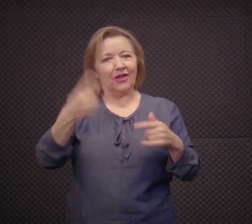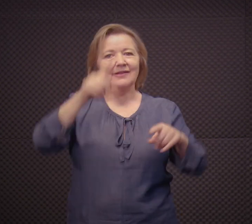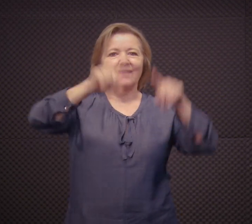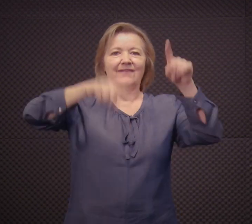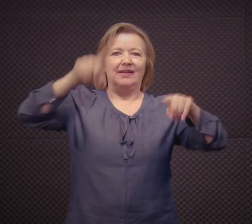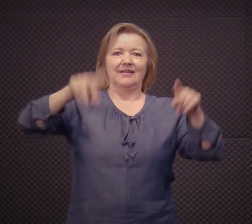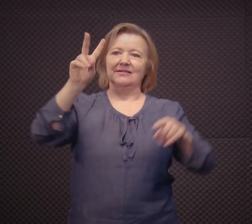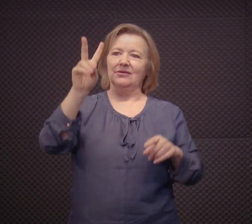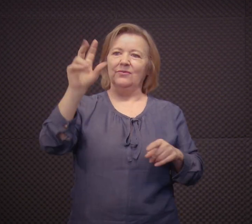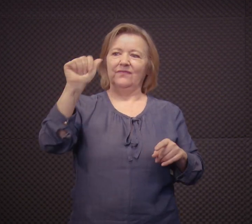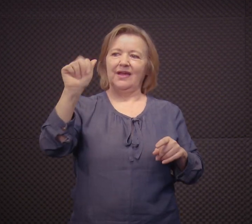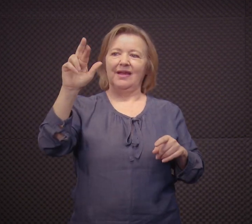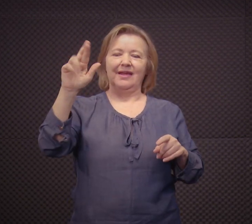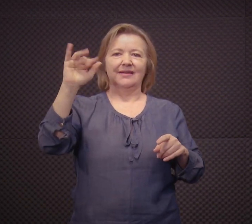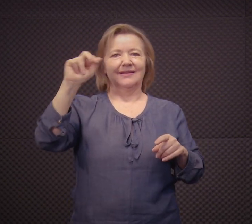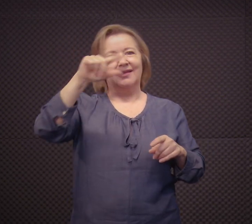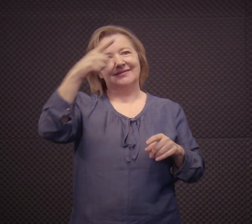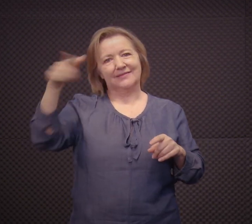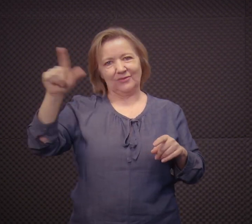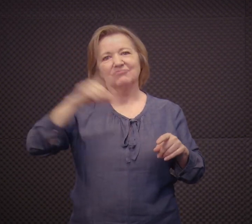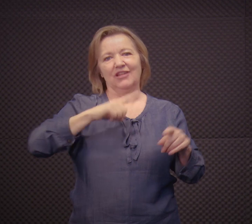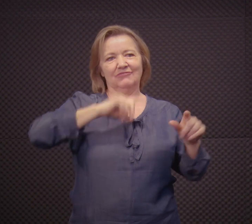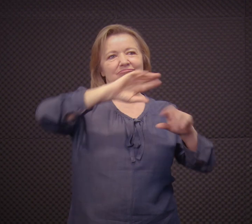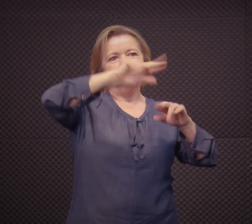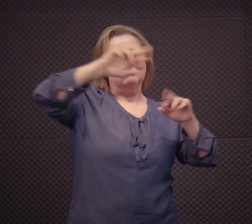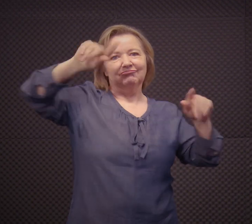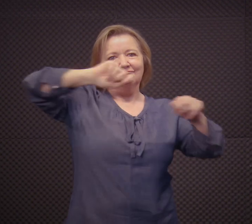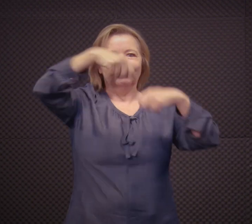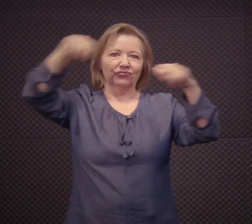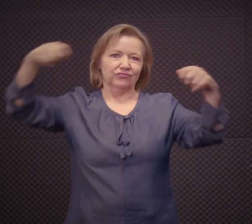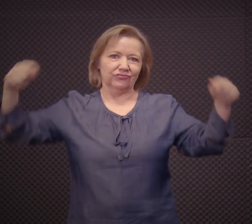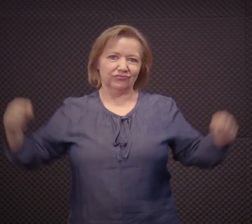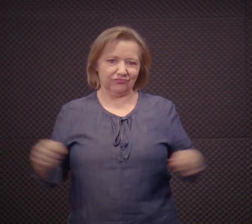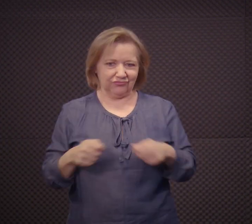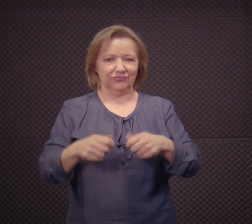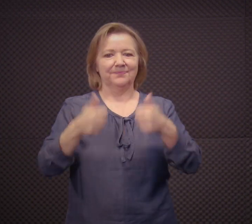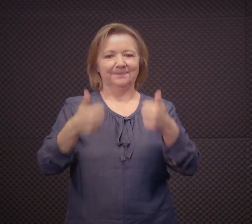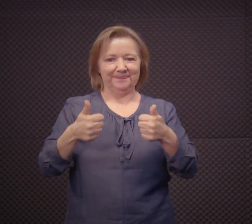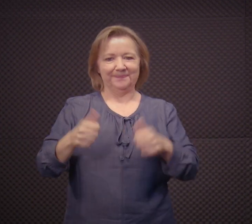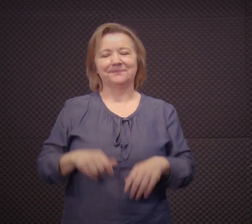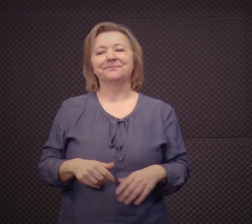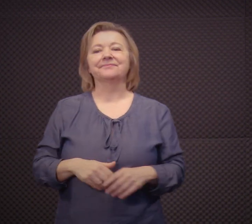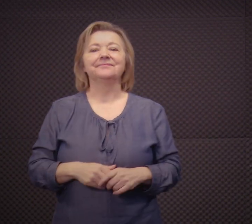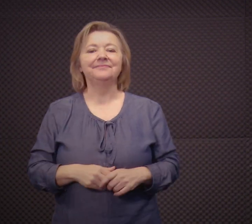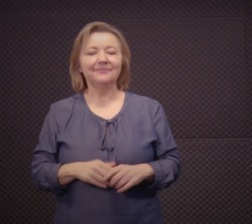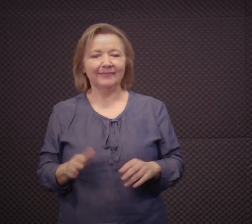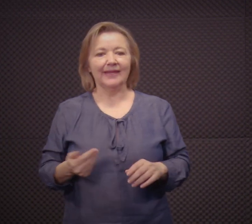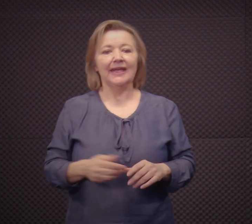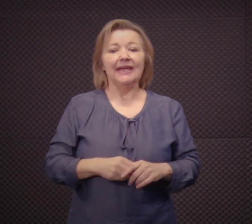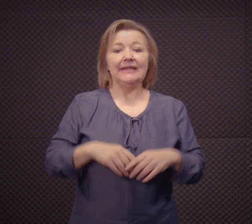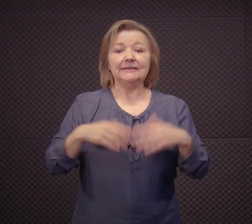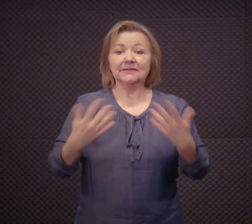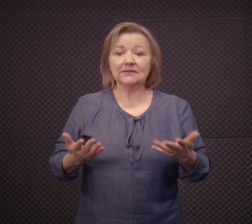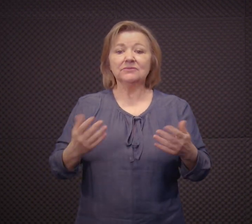uma variação, uma variação linguística, né? Da questão dos sinais.